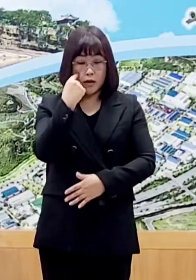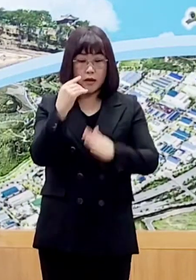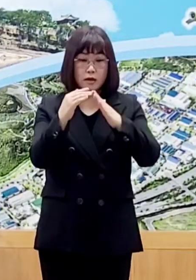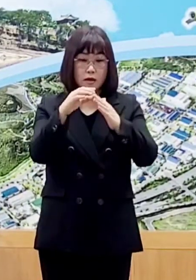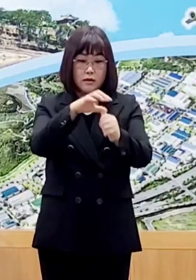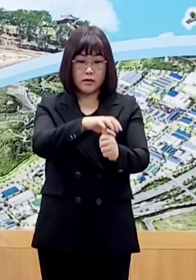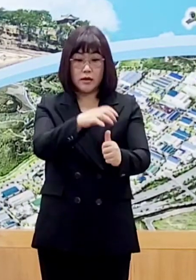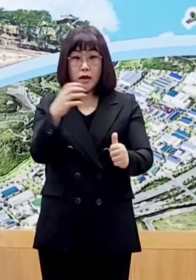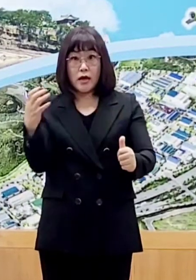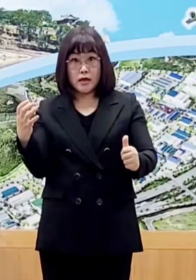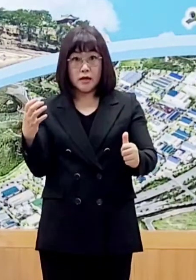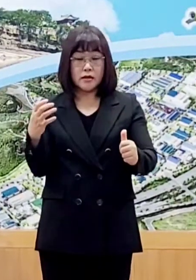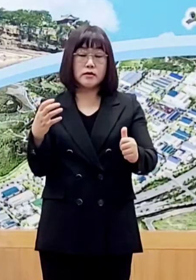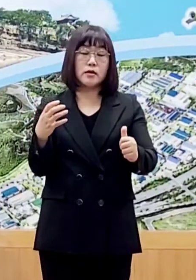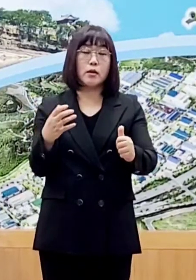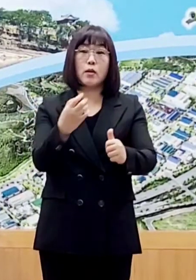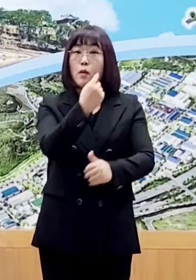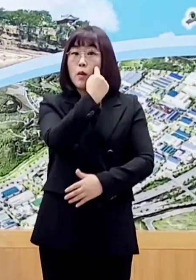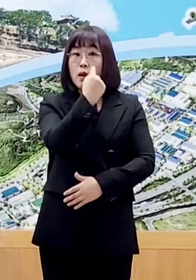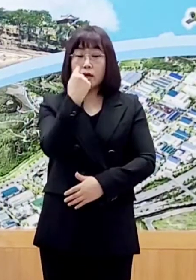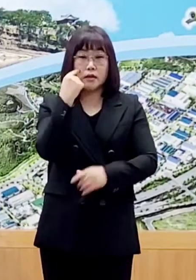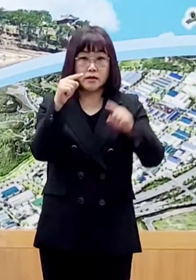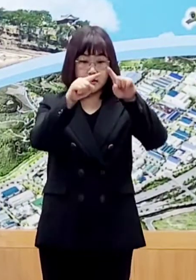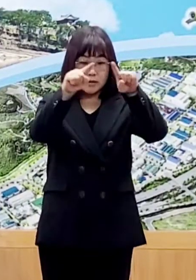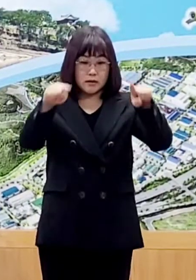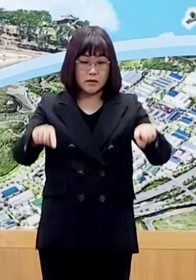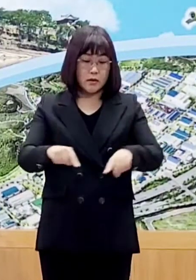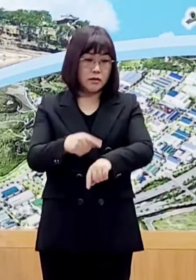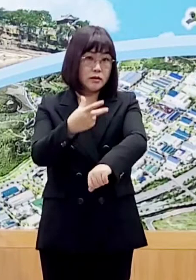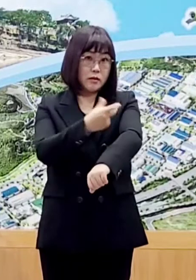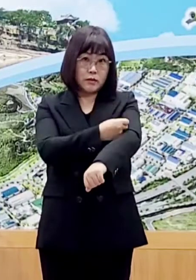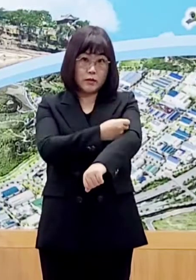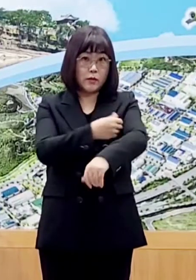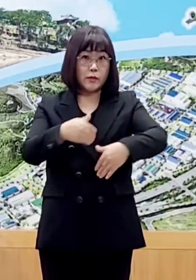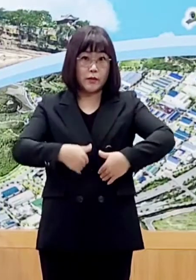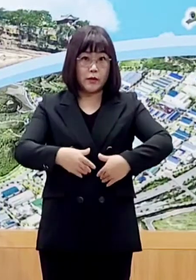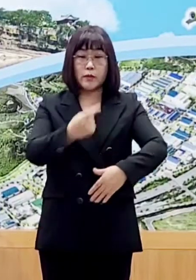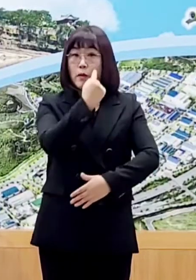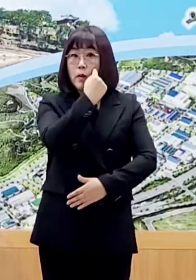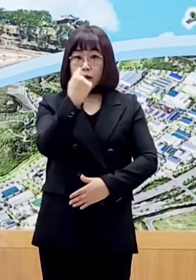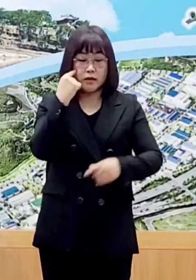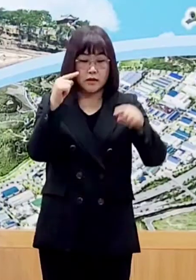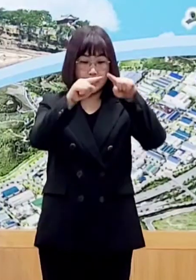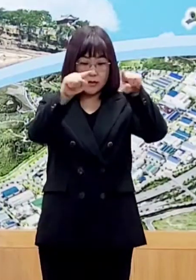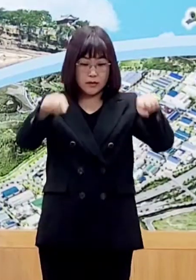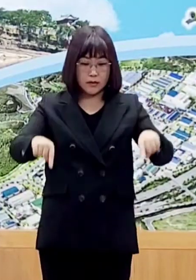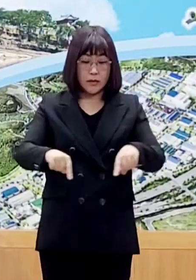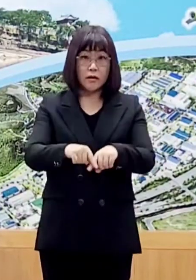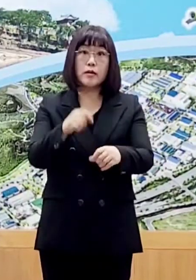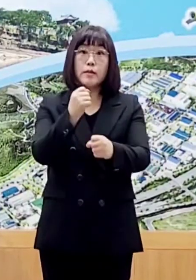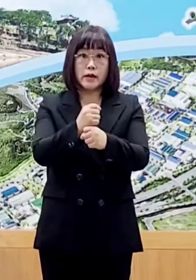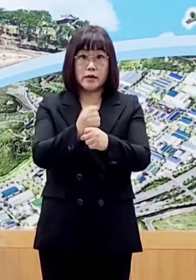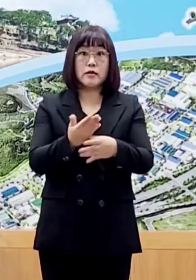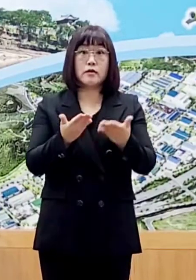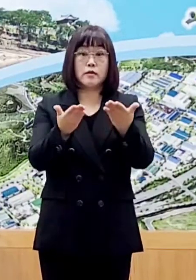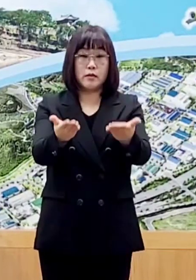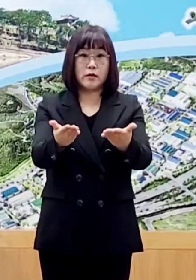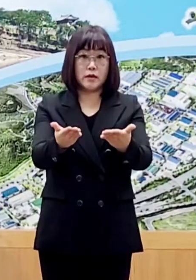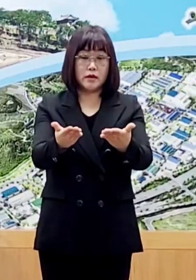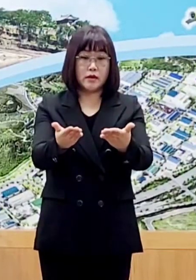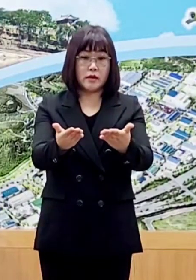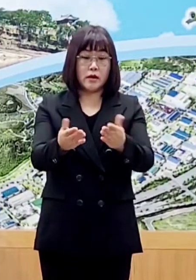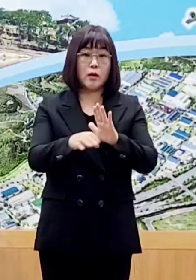해제 확인서와 접종 예외 확인서가 발급됩니다. 먼저 코로나19 완치자는